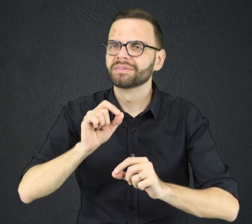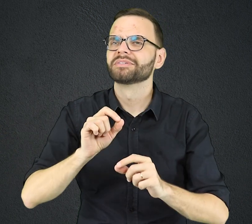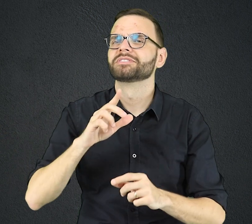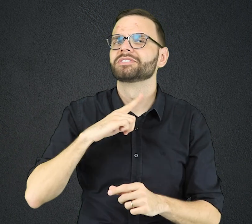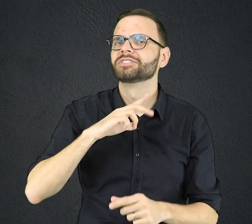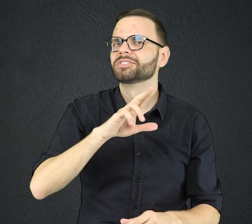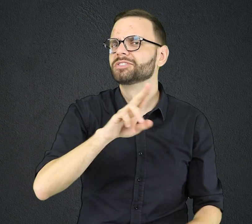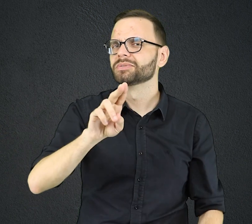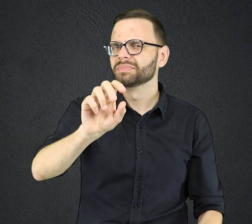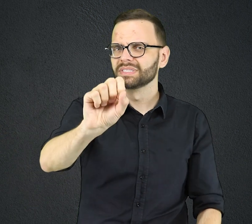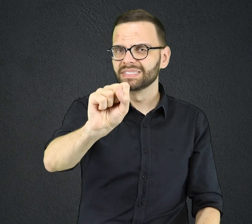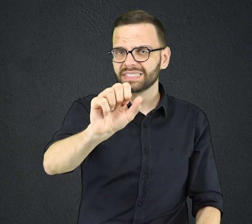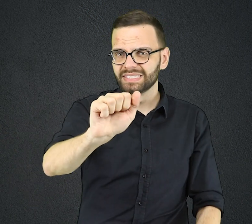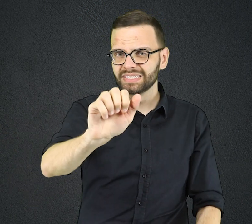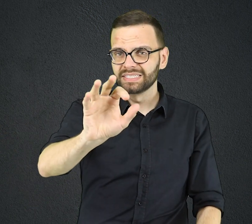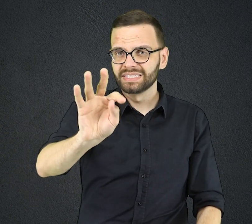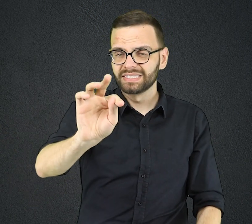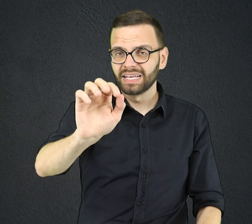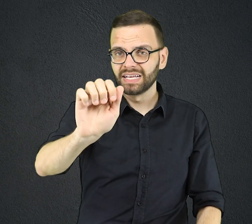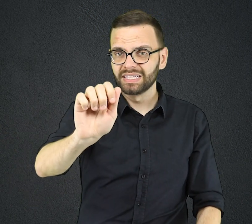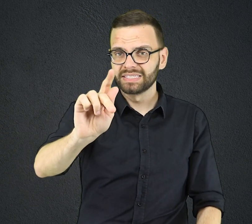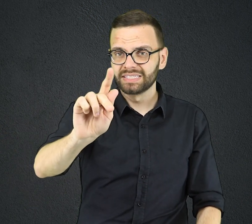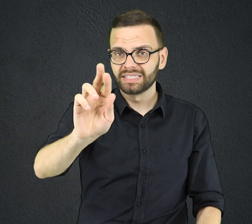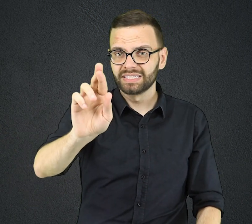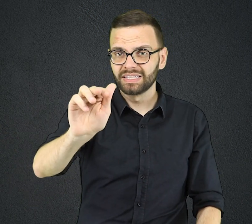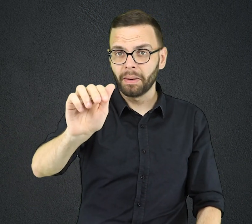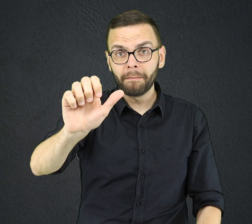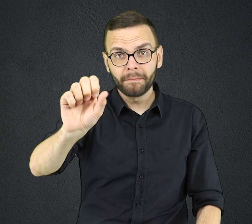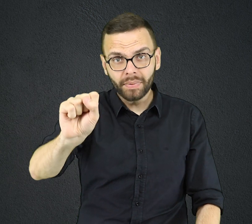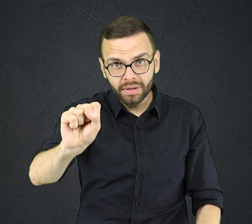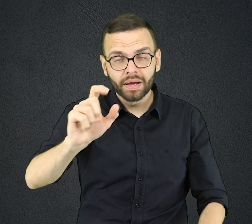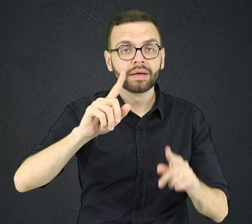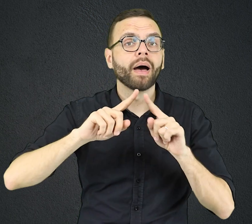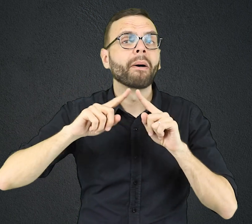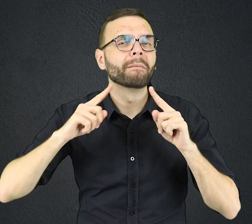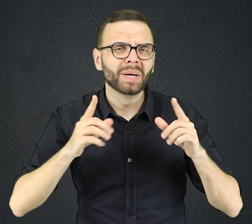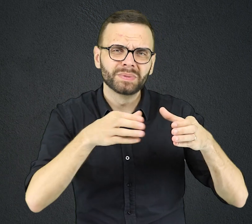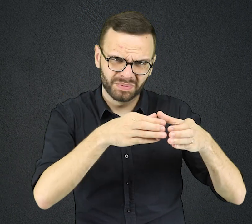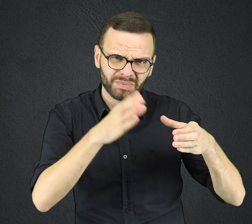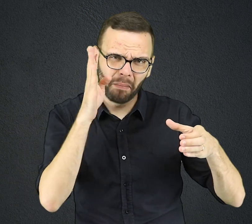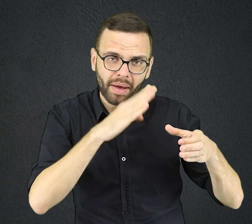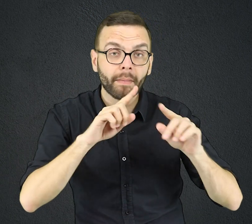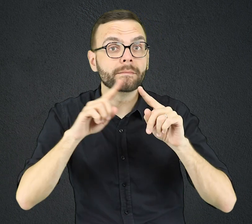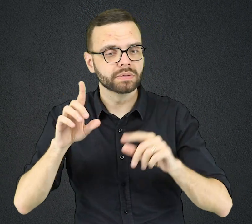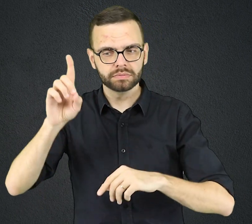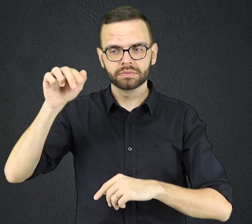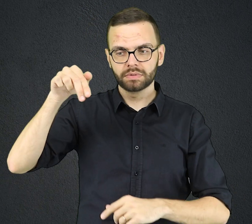rei planejava colocar Daniel como superior porque ele se diferenciava em integridade e habilidades.